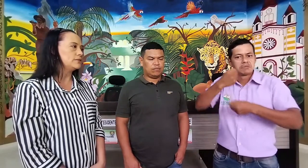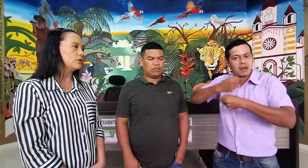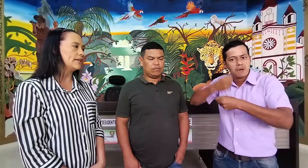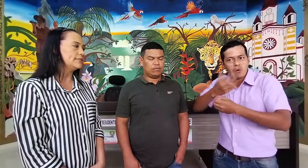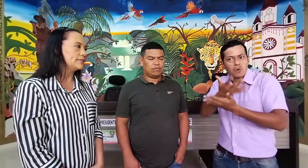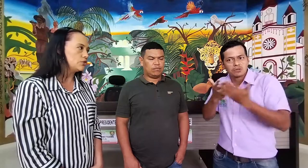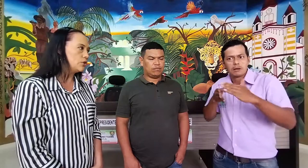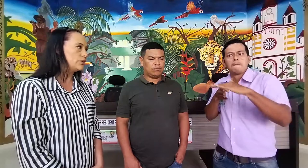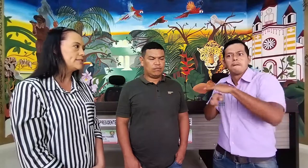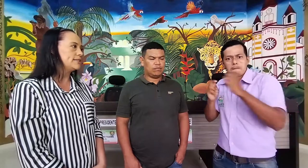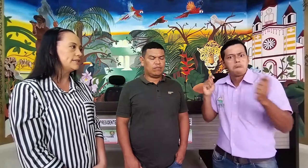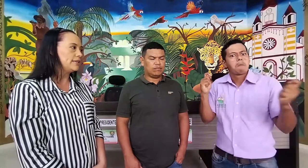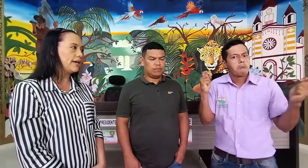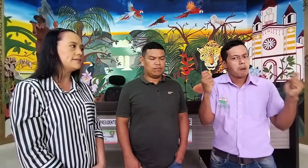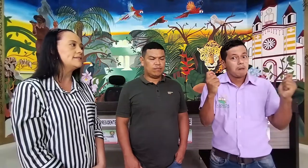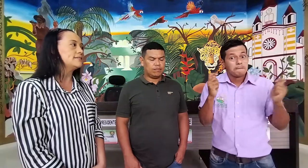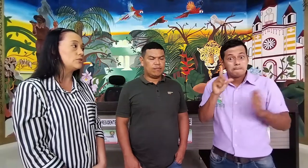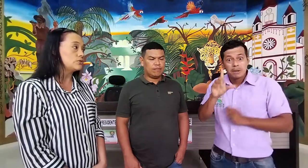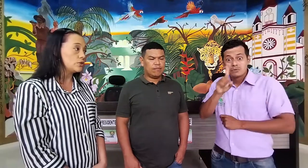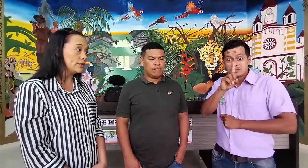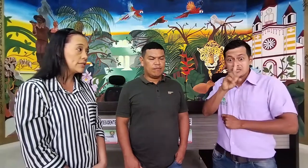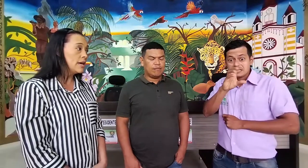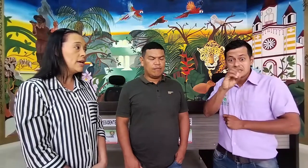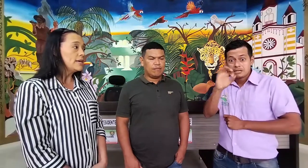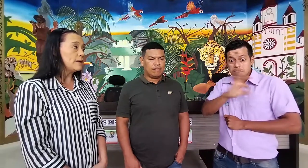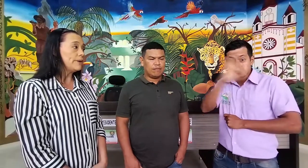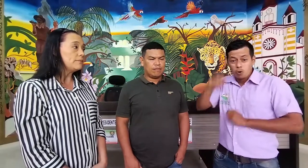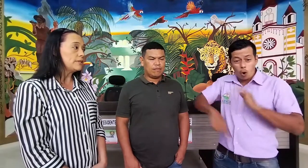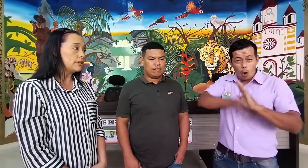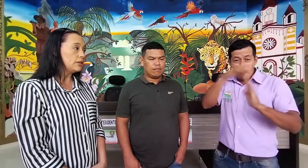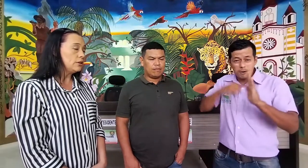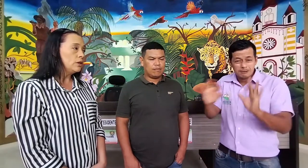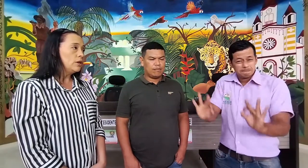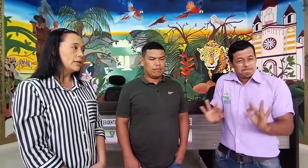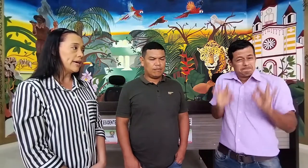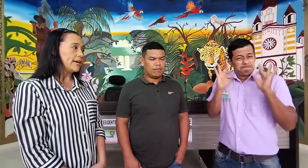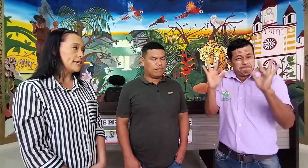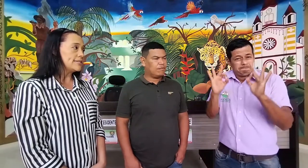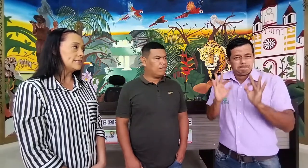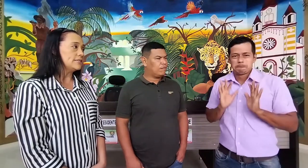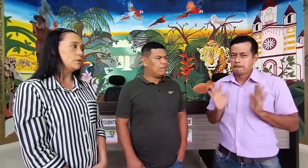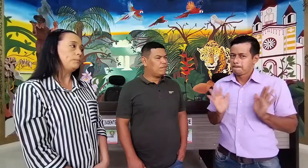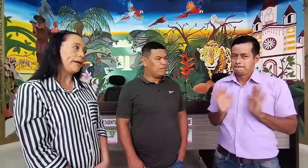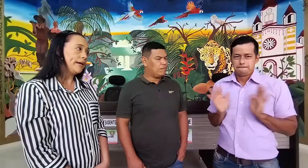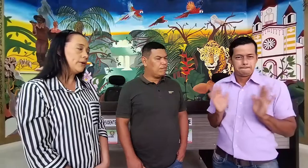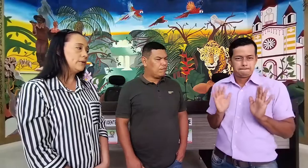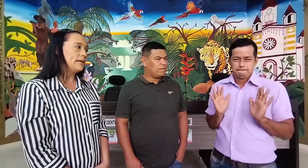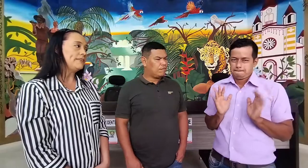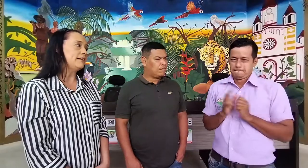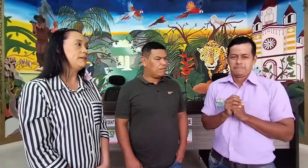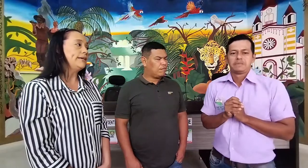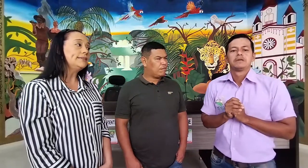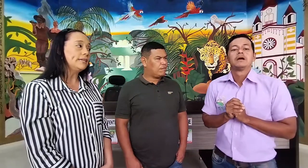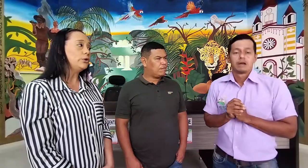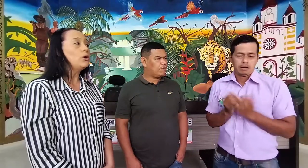organizaciones, entidades, instituciones y ha permitido que haya ese acceso, pero lamentariamente no